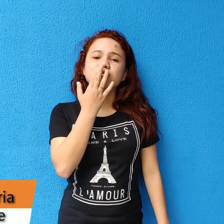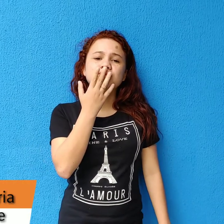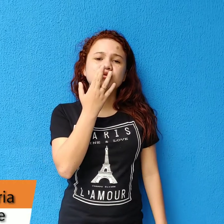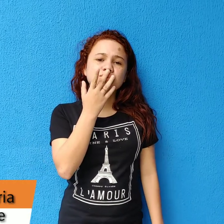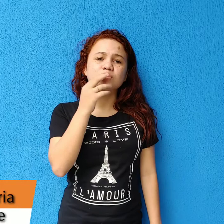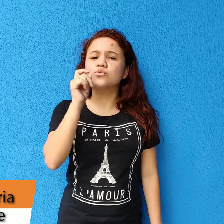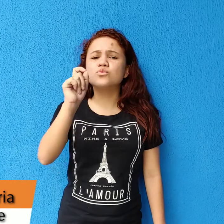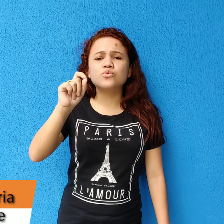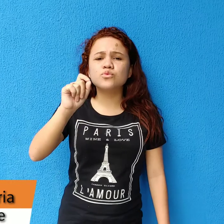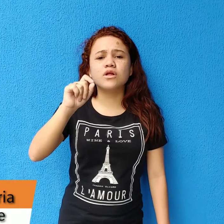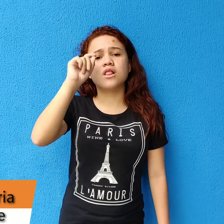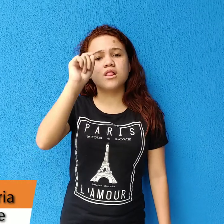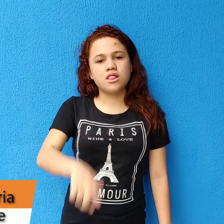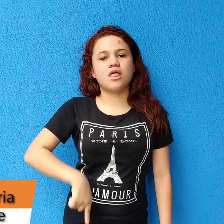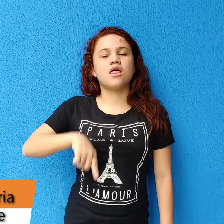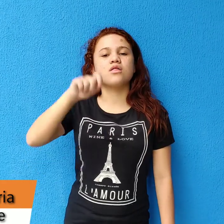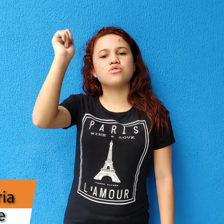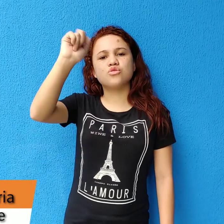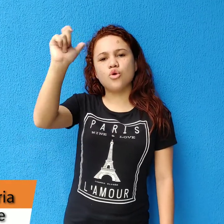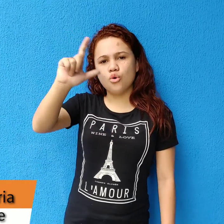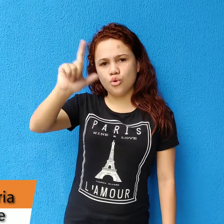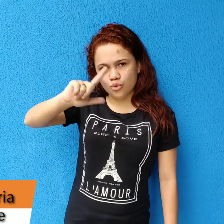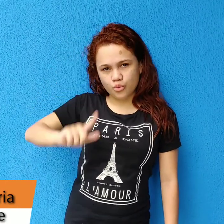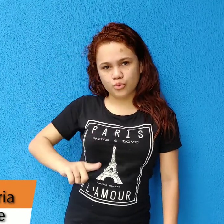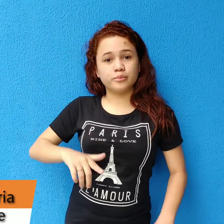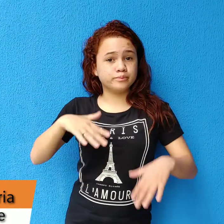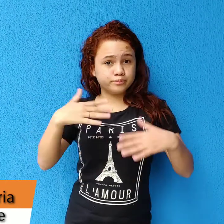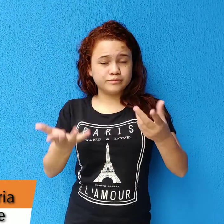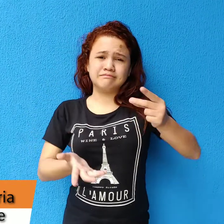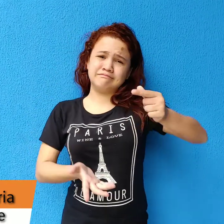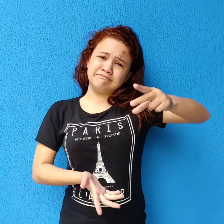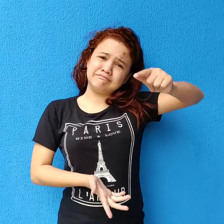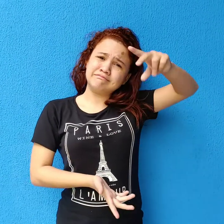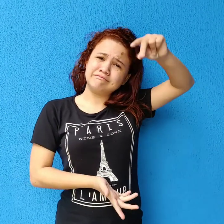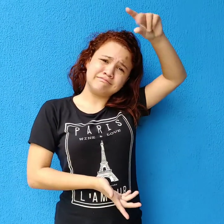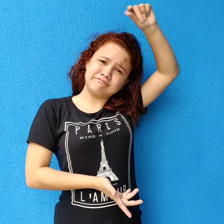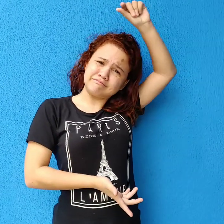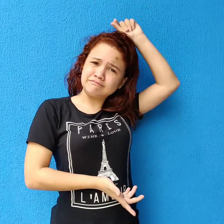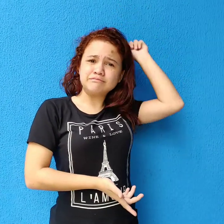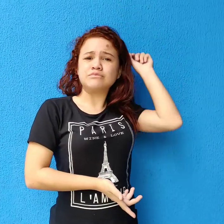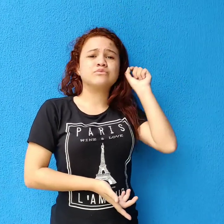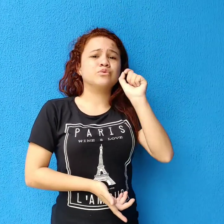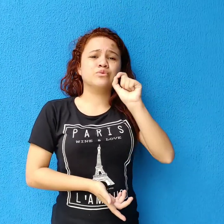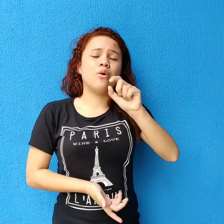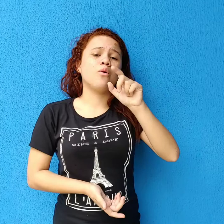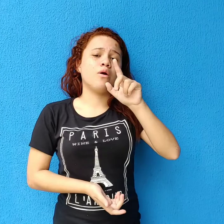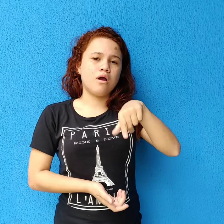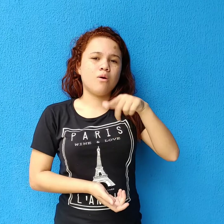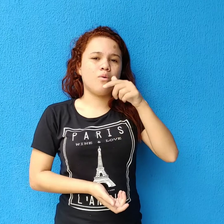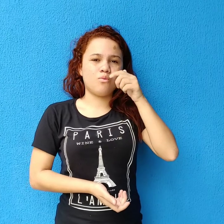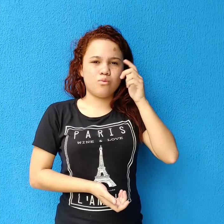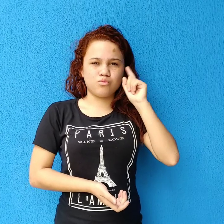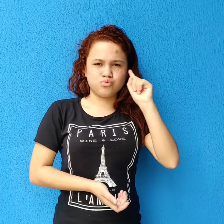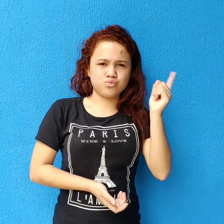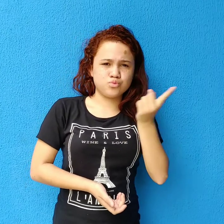E agora eu vou falar da cor, né? Por que que é usado a cor azul? Então, há um tempo atrás,